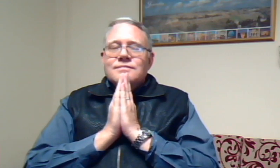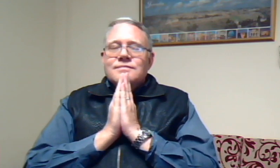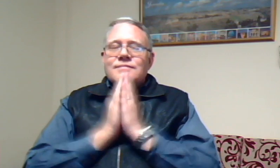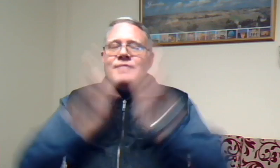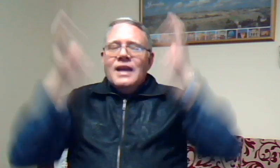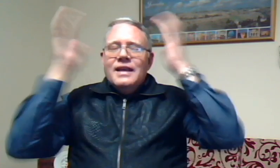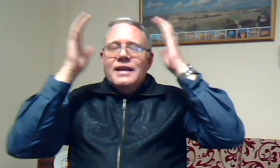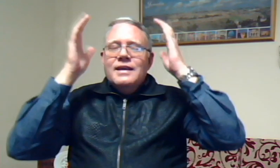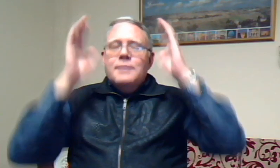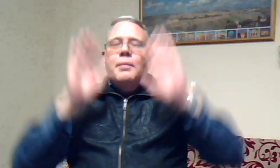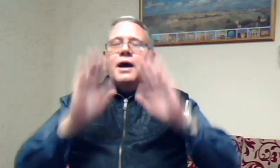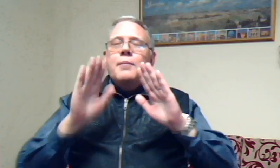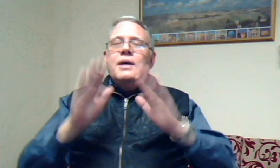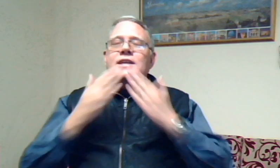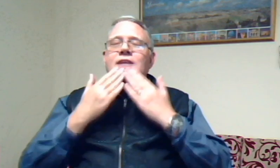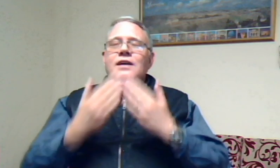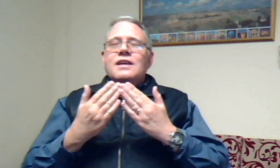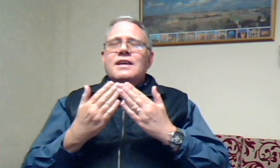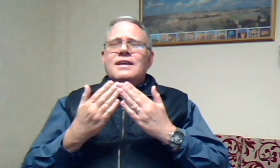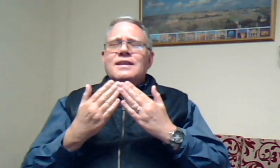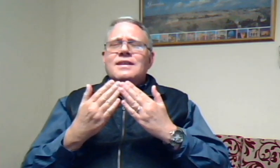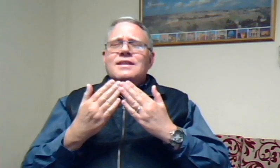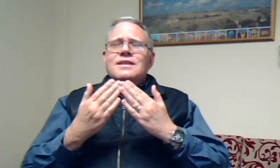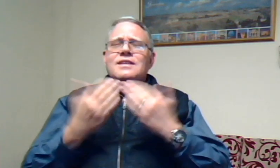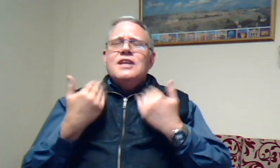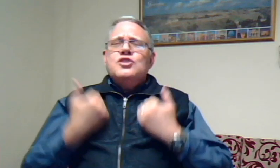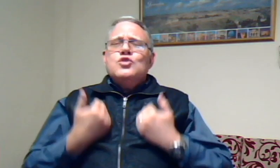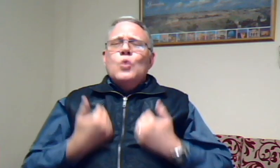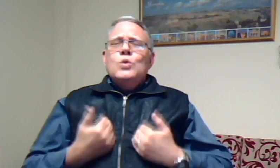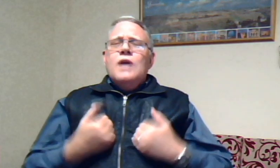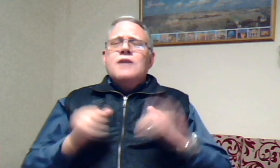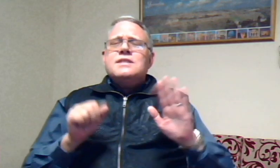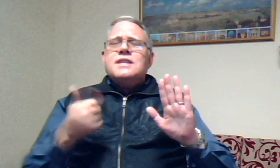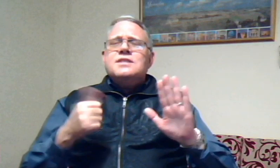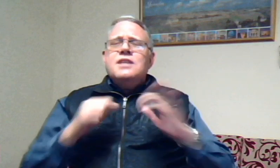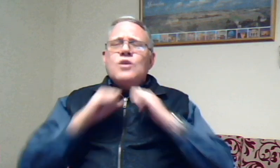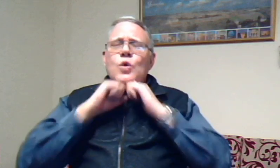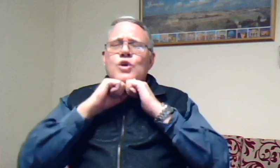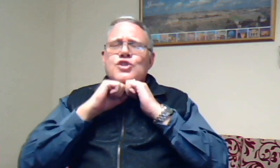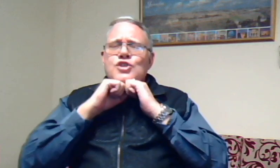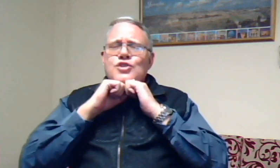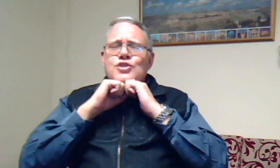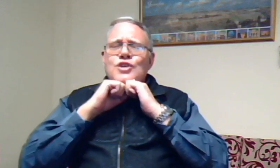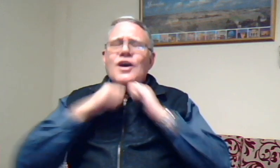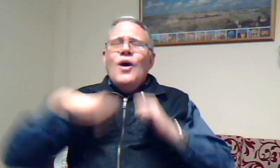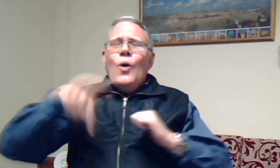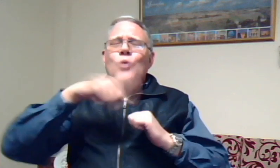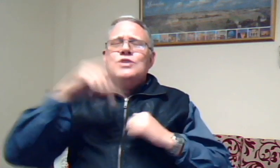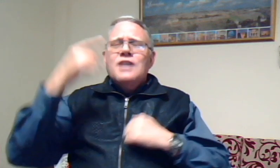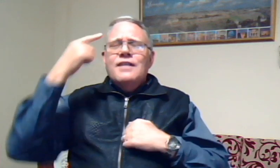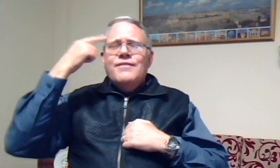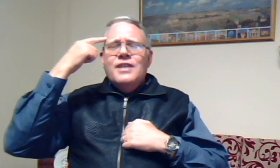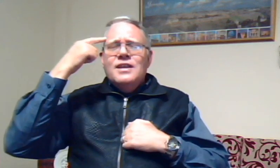Heere, baie, baie, dankie, dat Sondag 16 Augustus, ons kan weet,